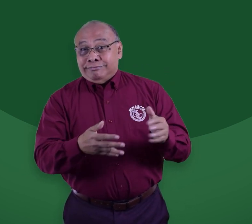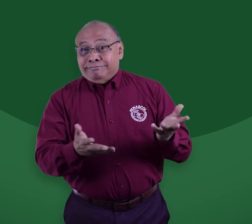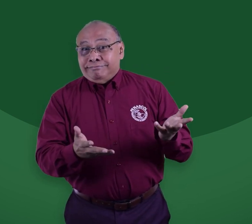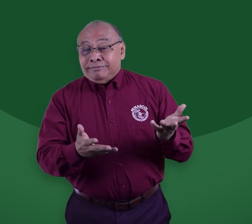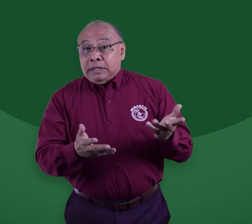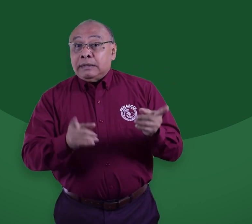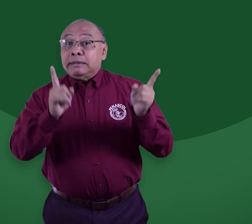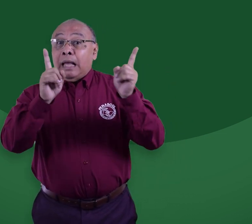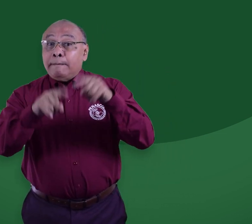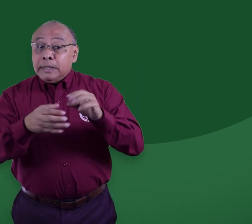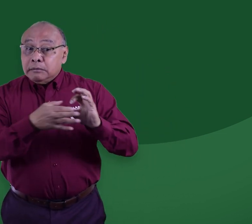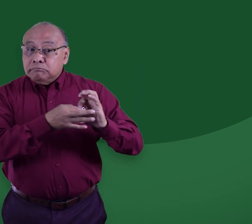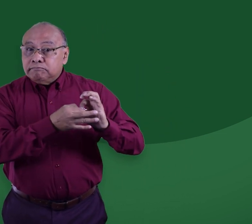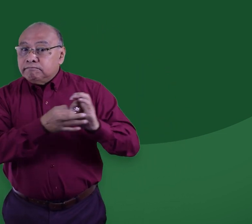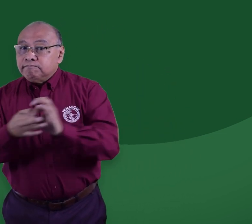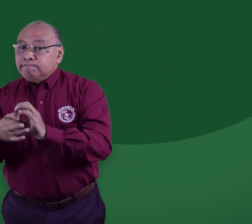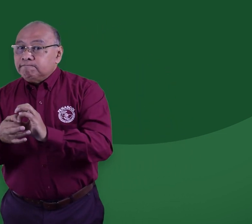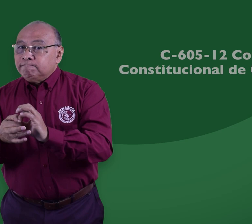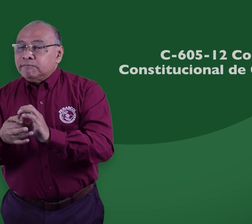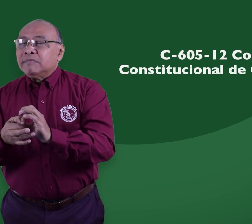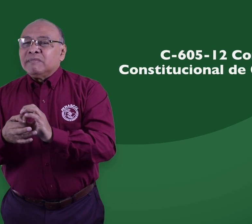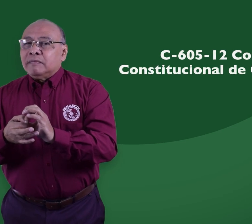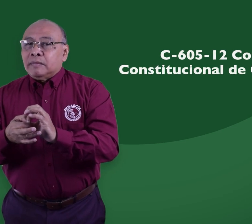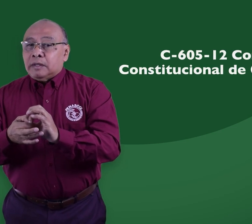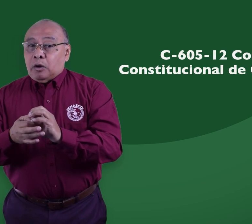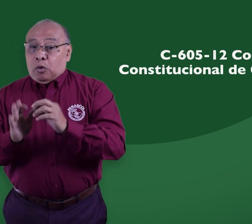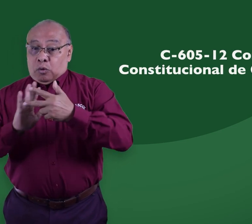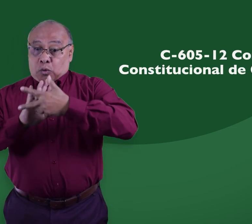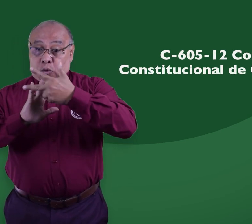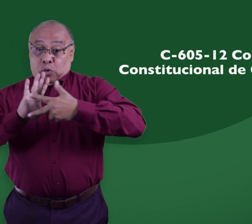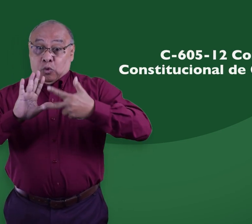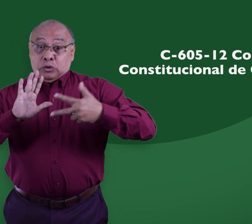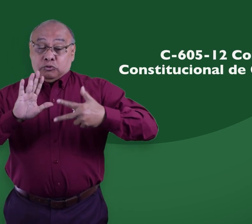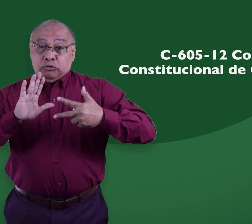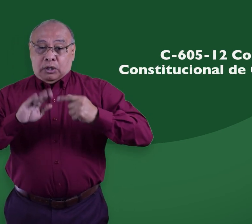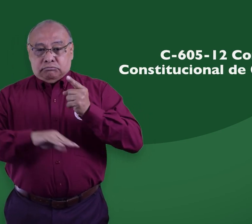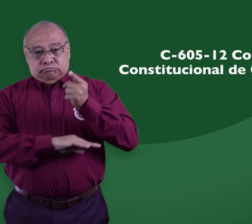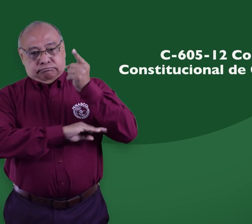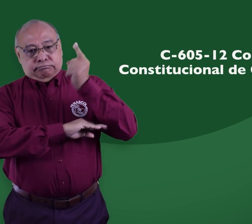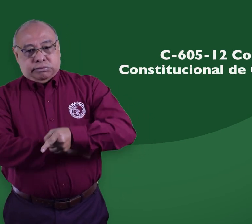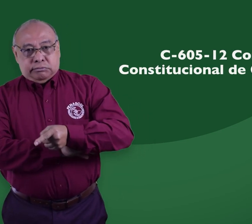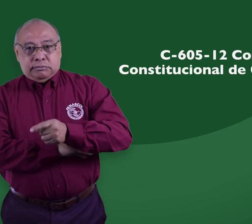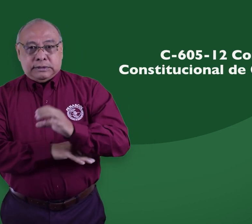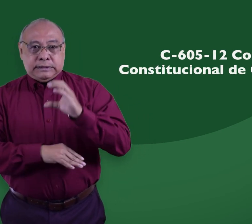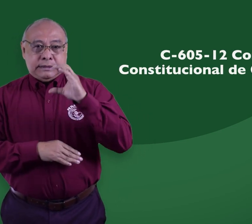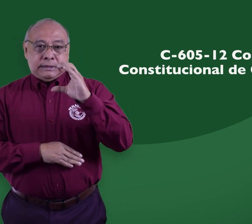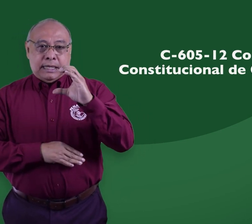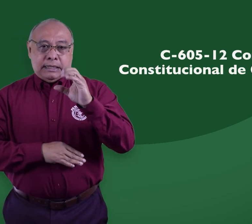Además, esto está de la mano con la sentencia de la Corte C-605 del 2012.